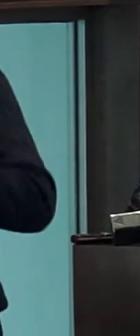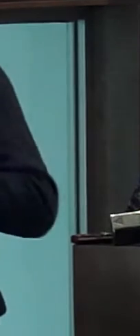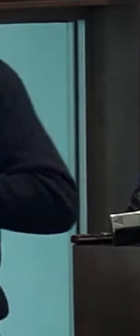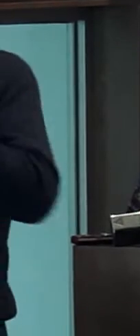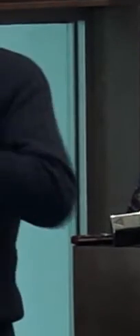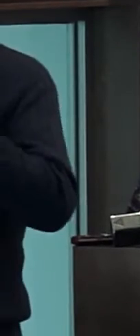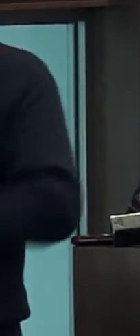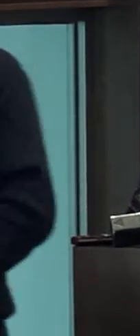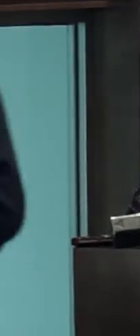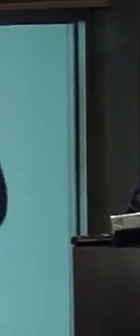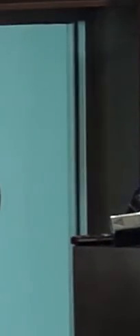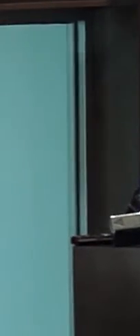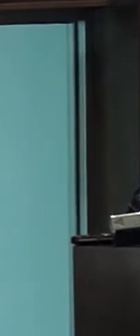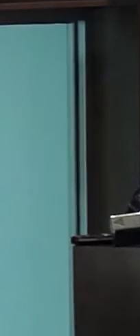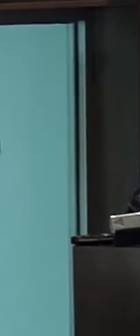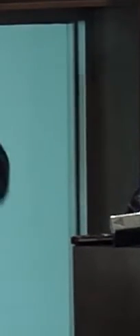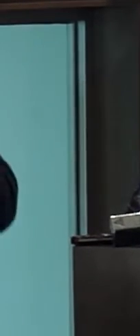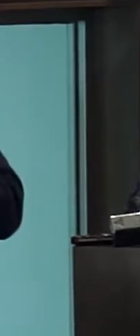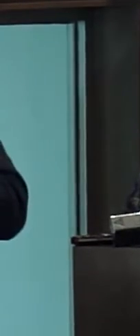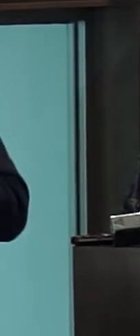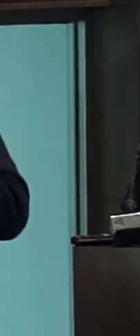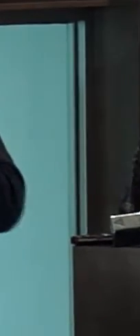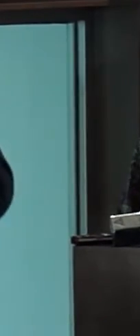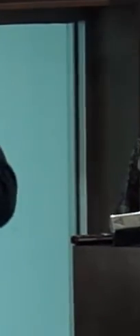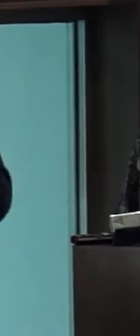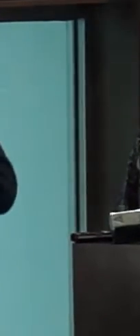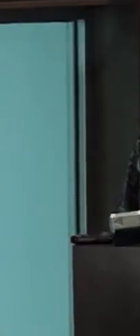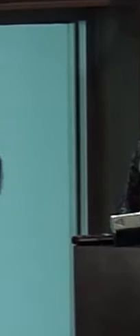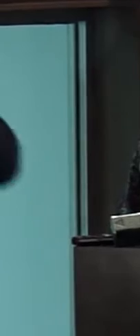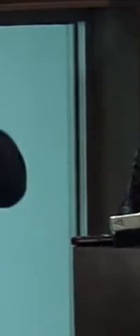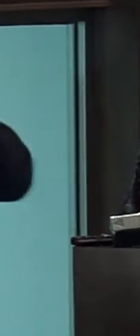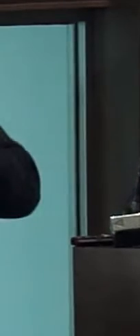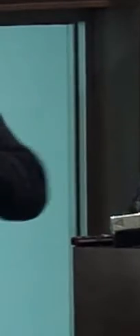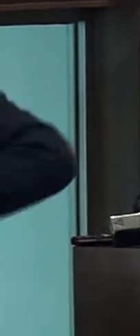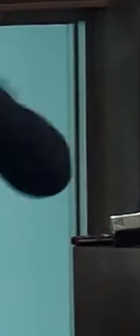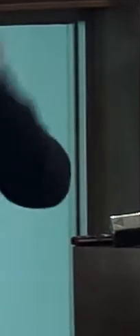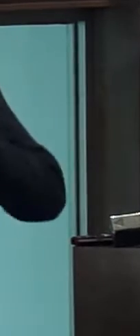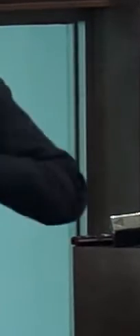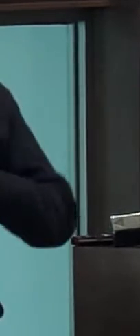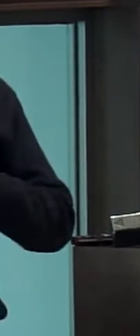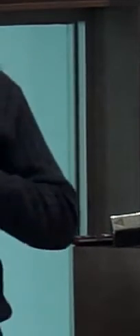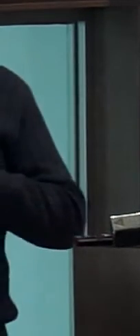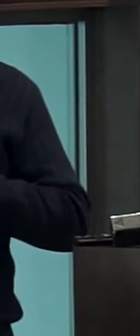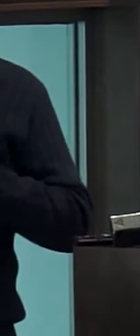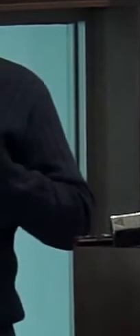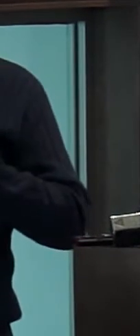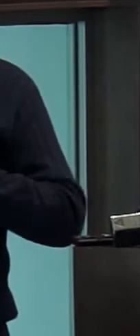inventado para la defensa de ellos nadie podía reflexionar más allá de los derechos humanos incorporados en nuestras vidas